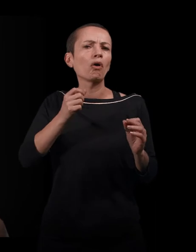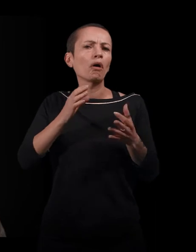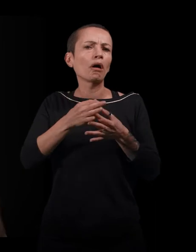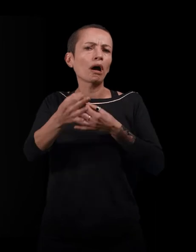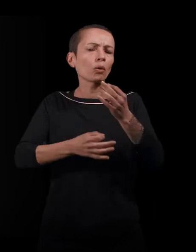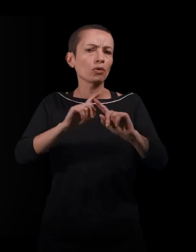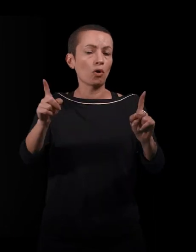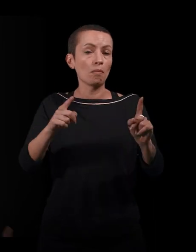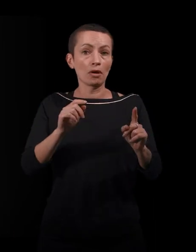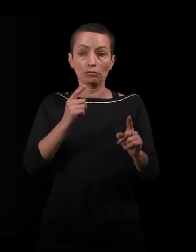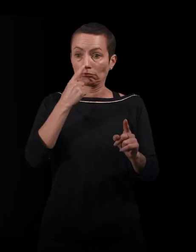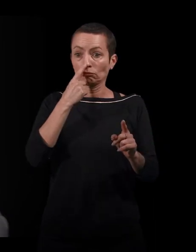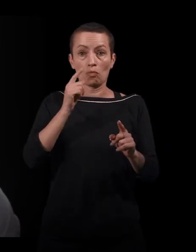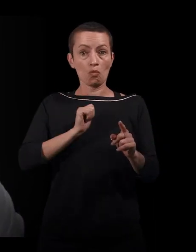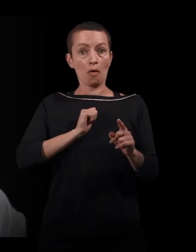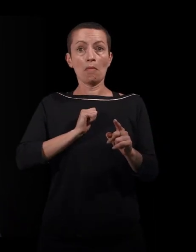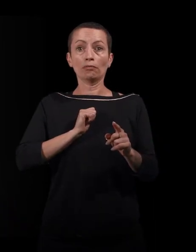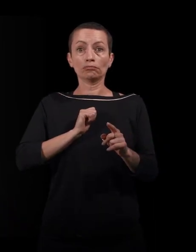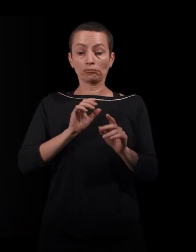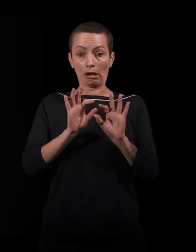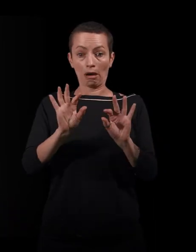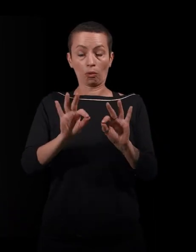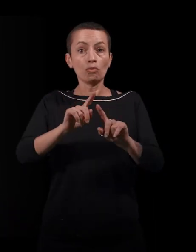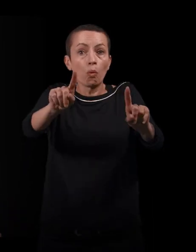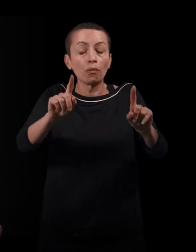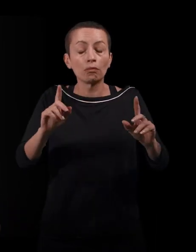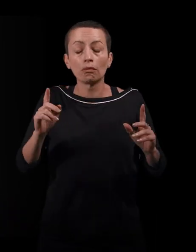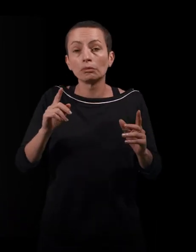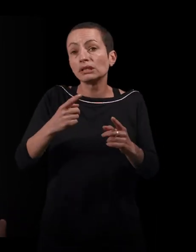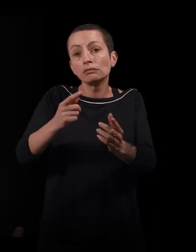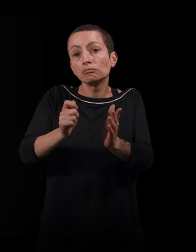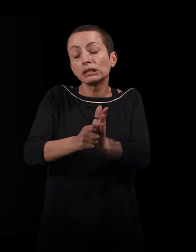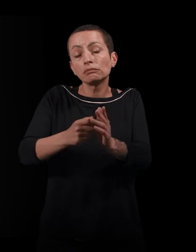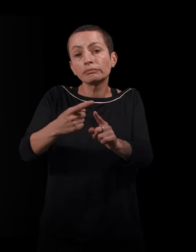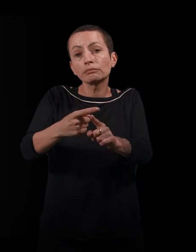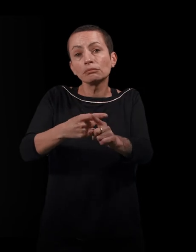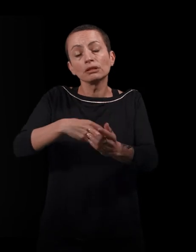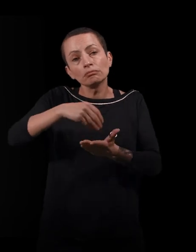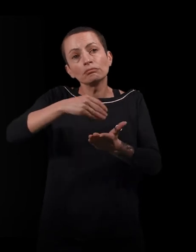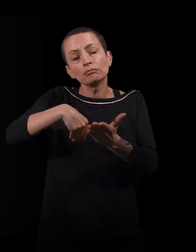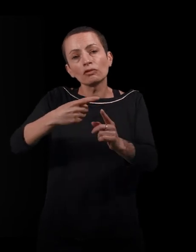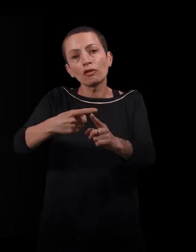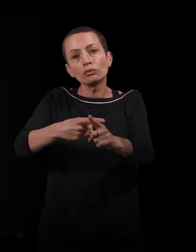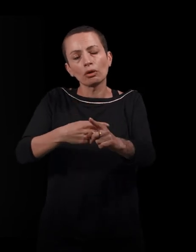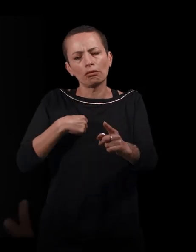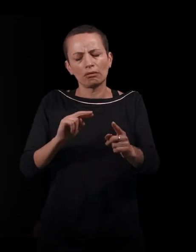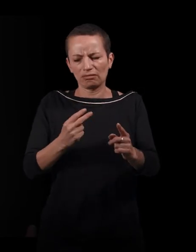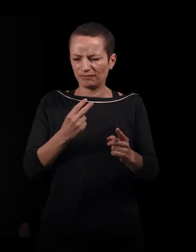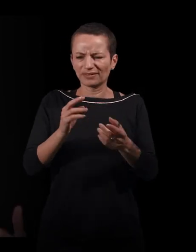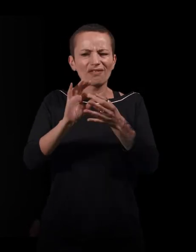imposé que je parle de moi. Et en fait, progressivement, quand j'écrivais, il y eu cette phrase qui est